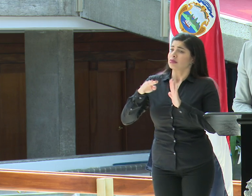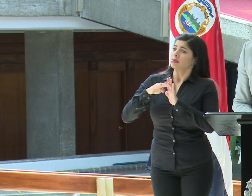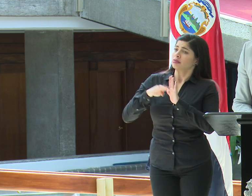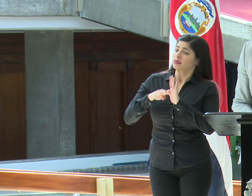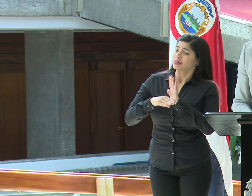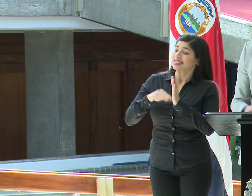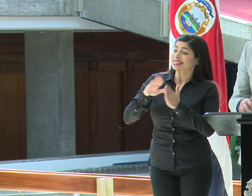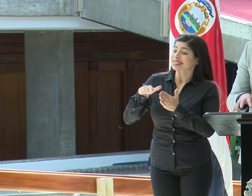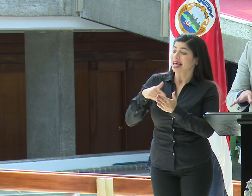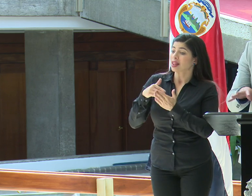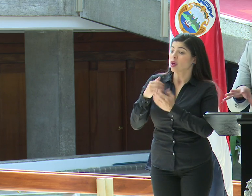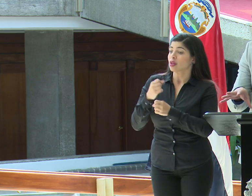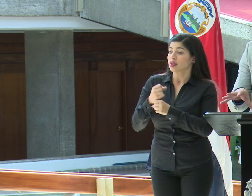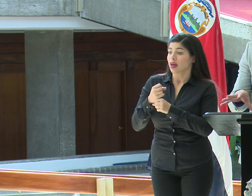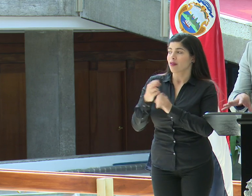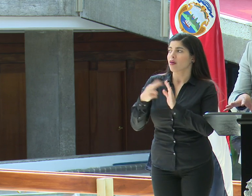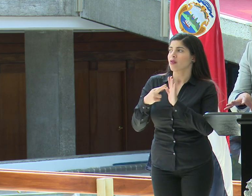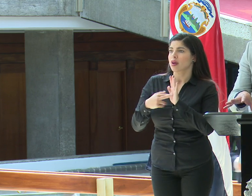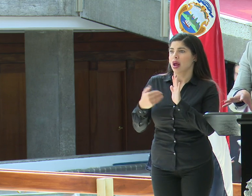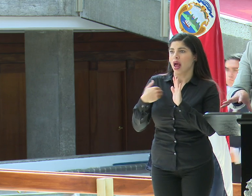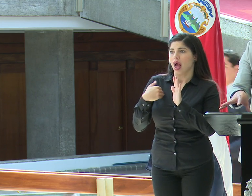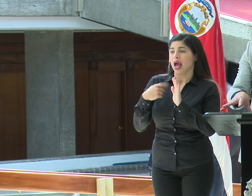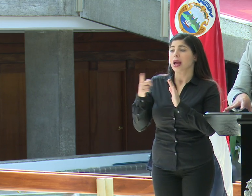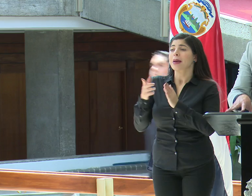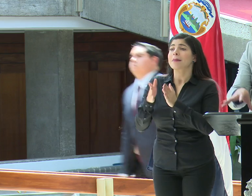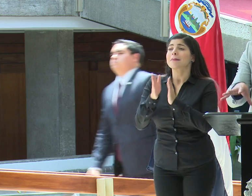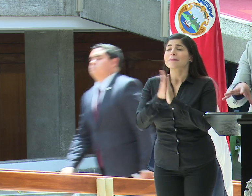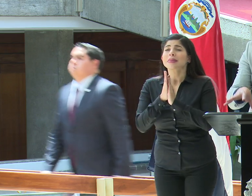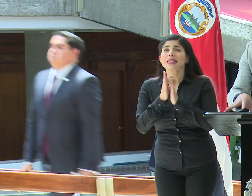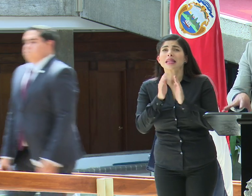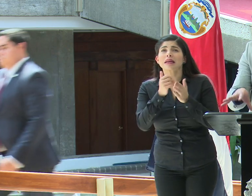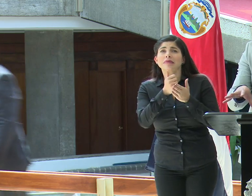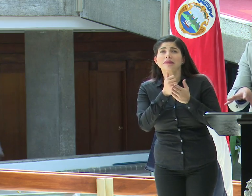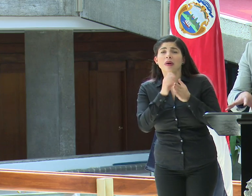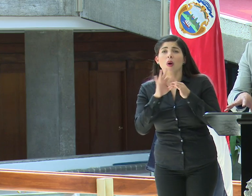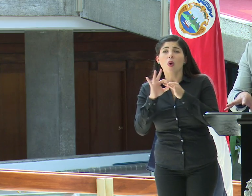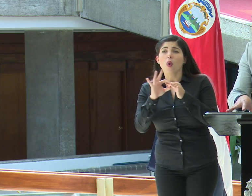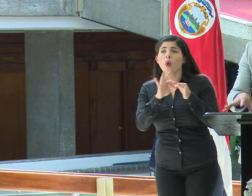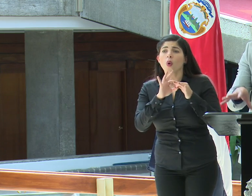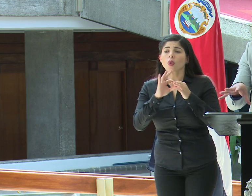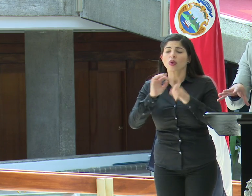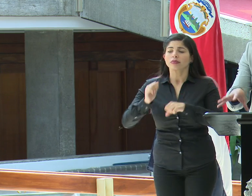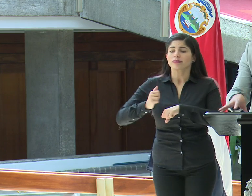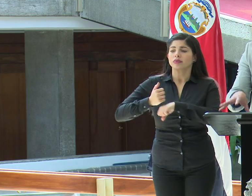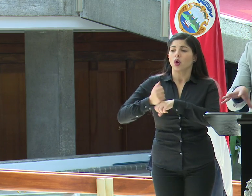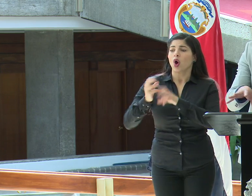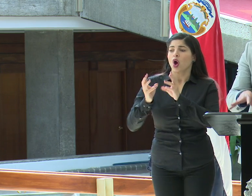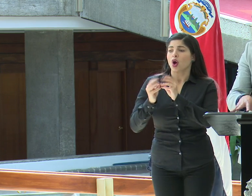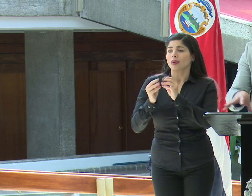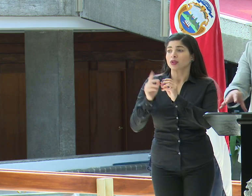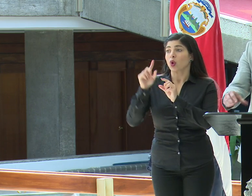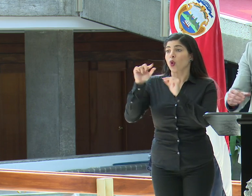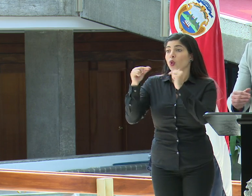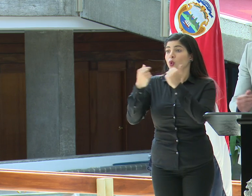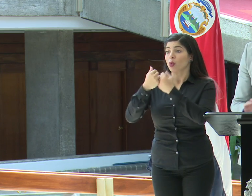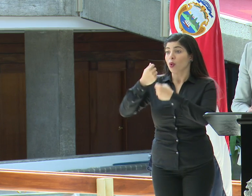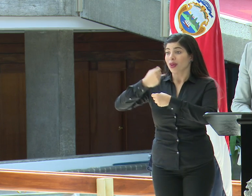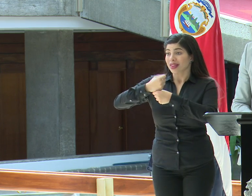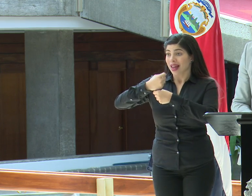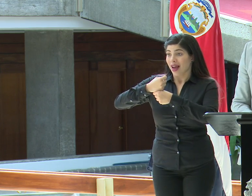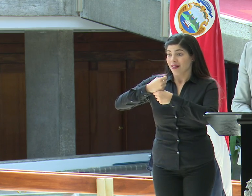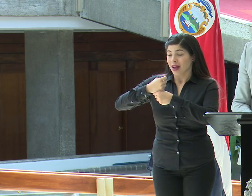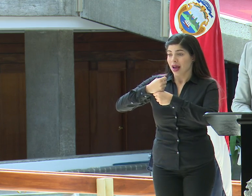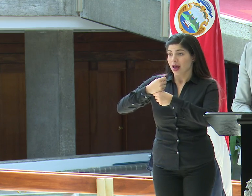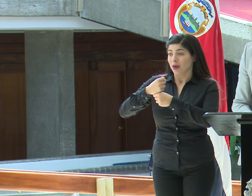centros de trabajo que nos solicitan que se coordine una comisión o un grupo de trabajo dentro de